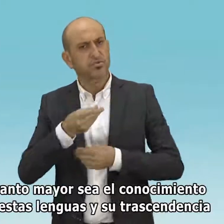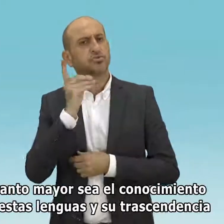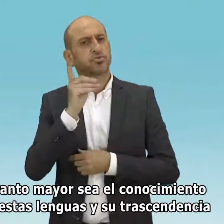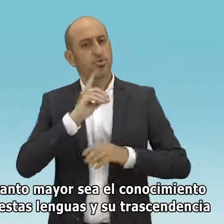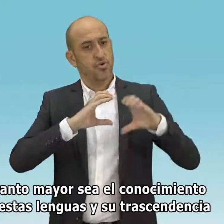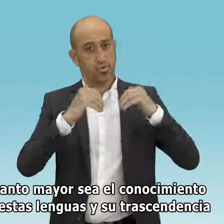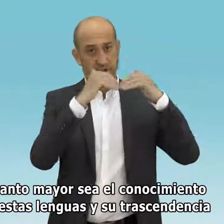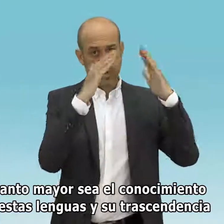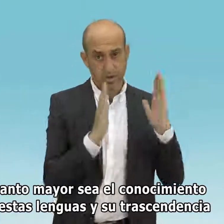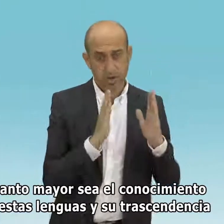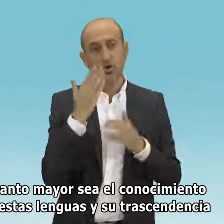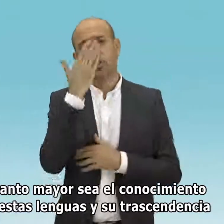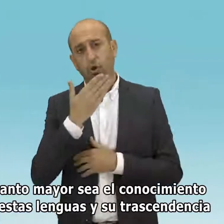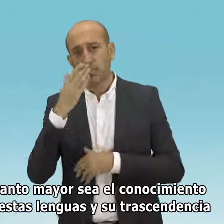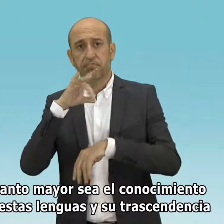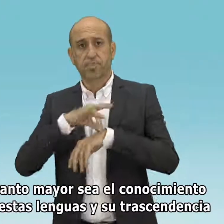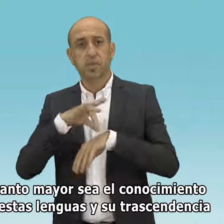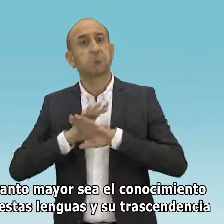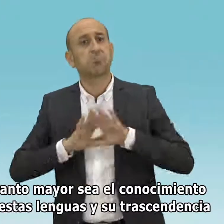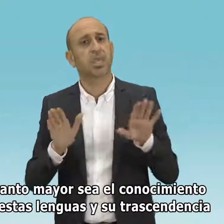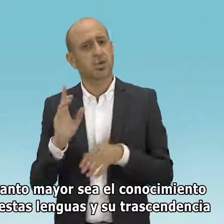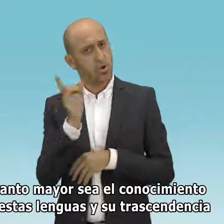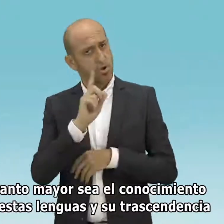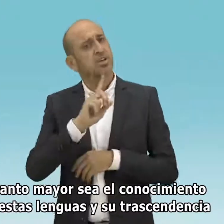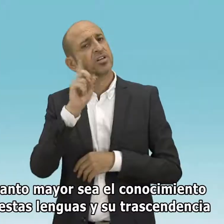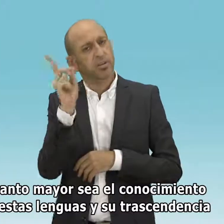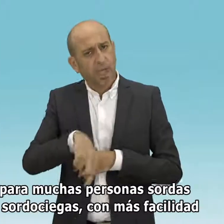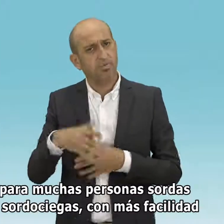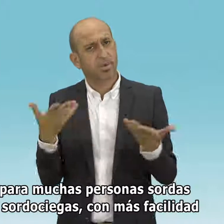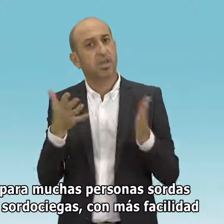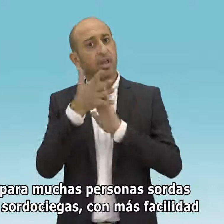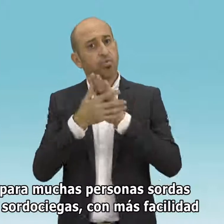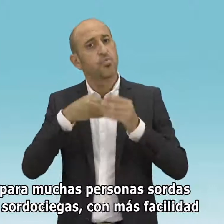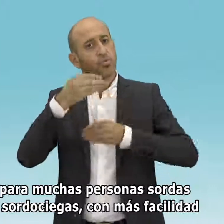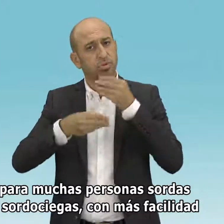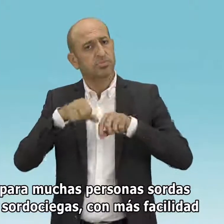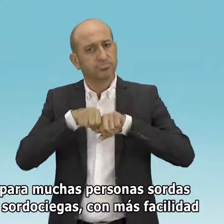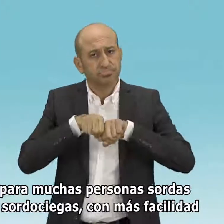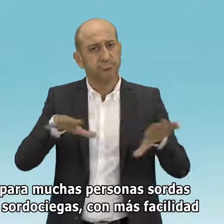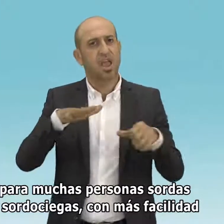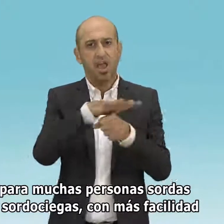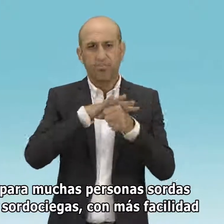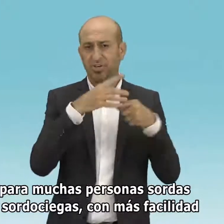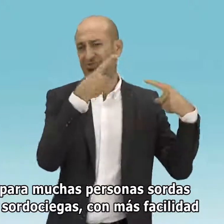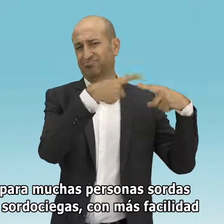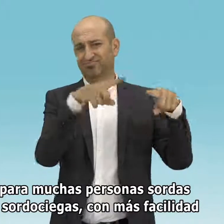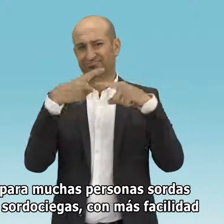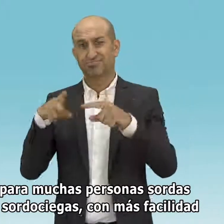Cuanto mayor sea el reconocimiento de estas lenguas y su trascendencia para muchas personas sordas y sordociegas, con más